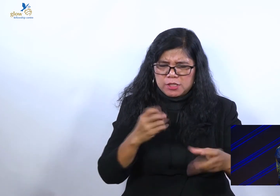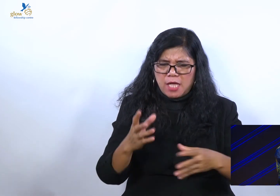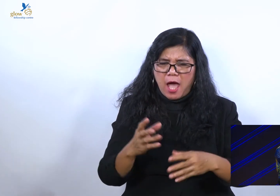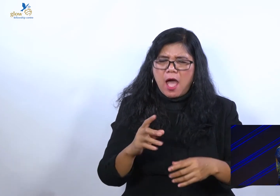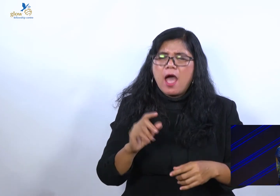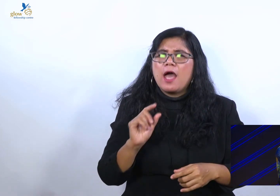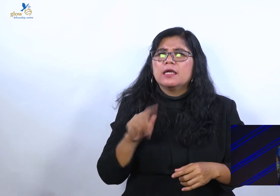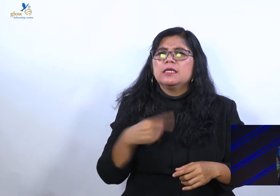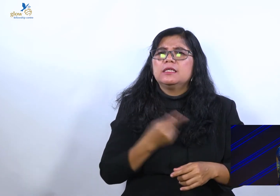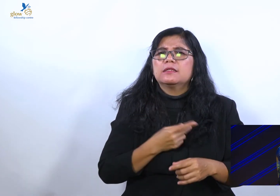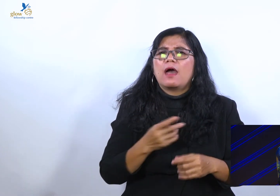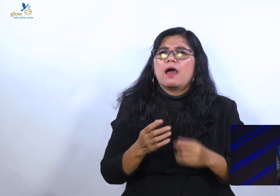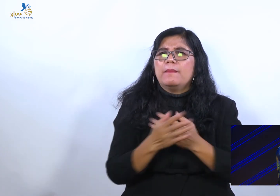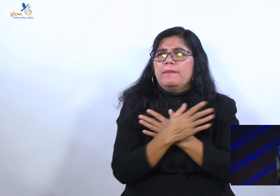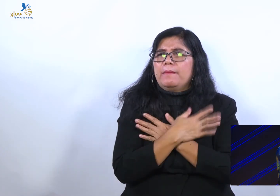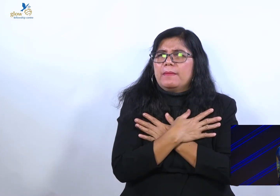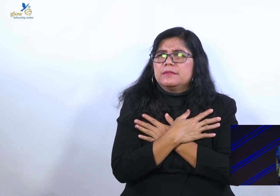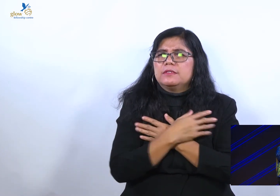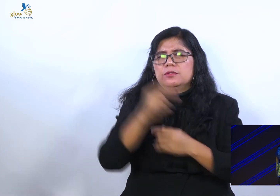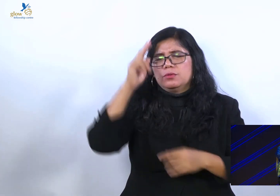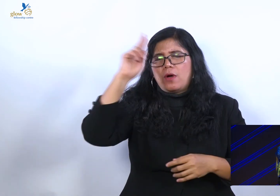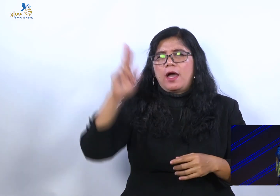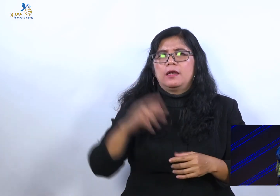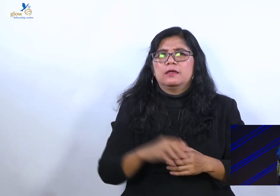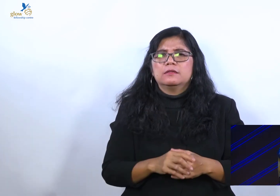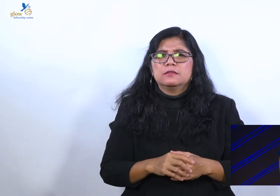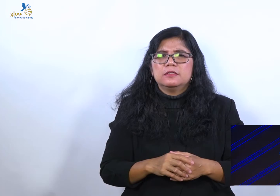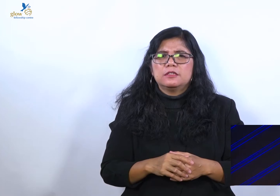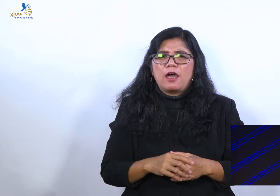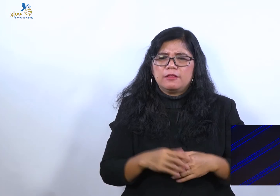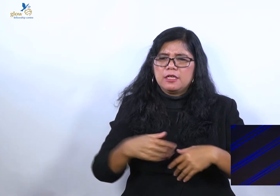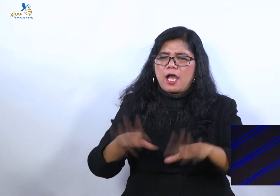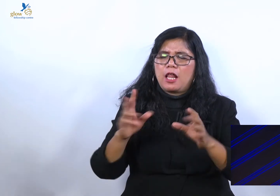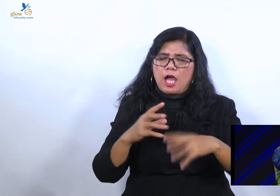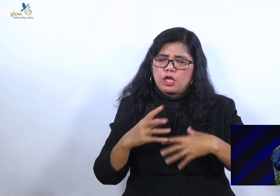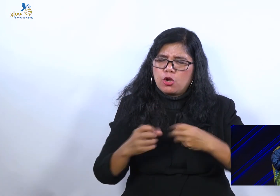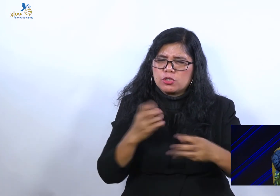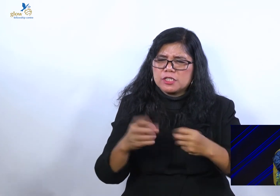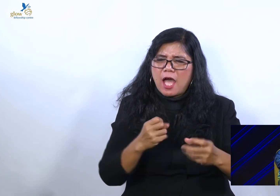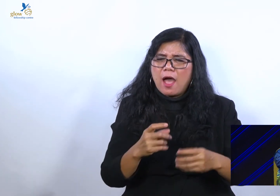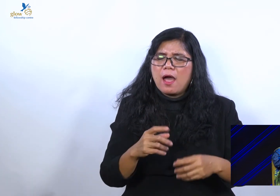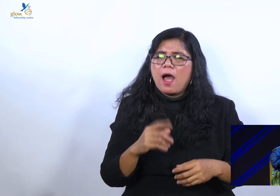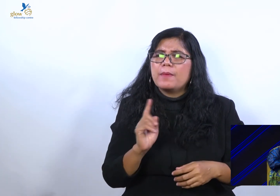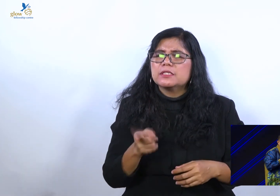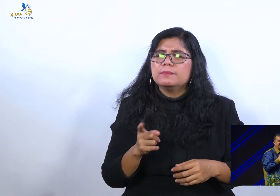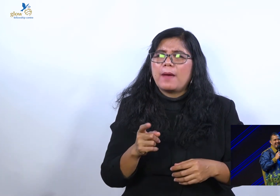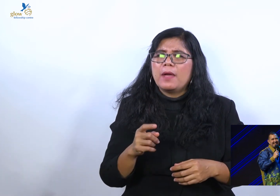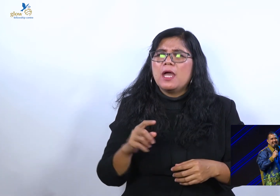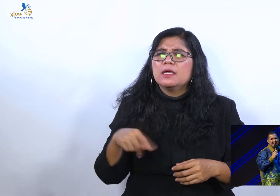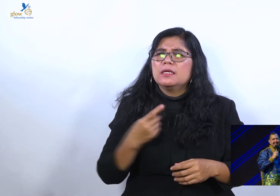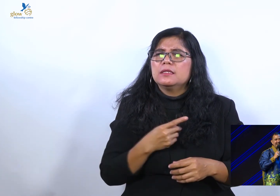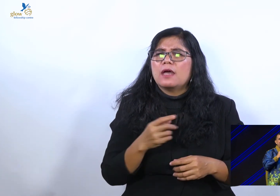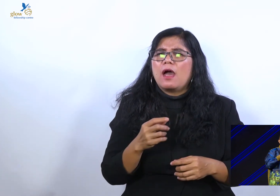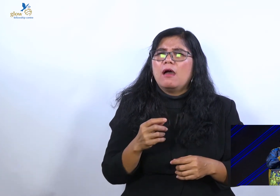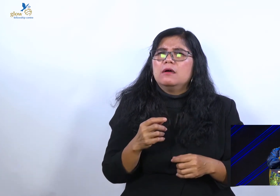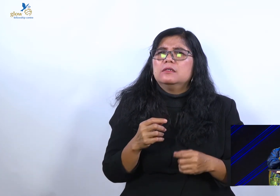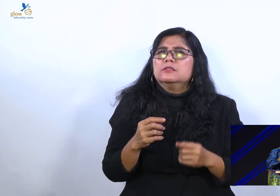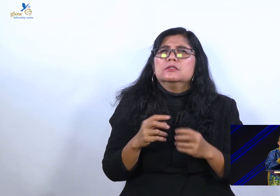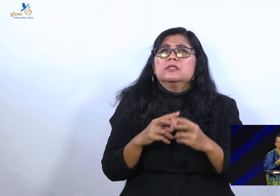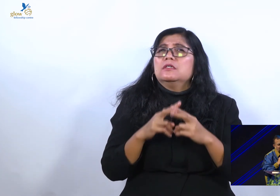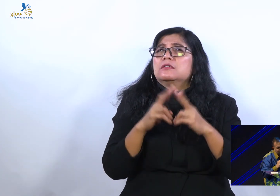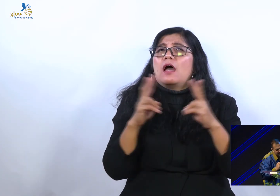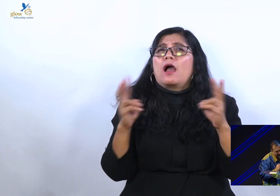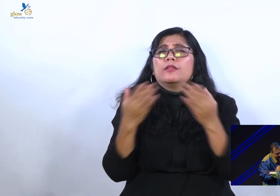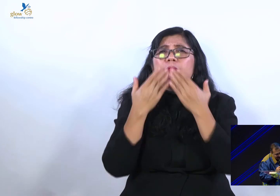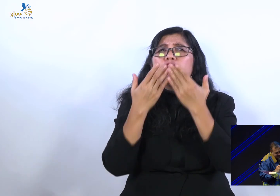gak tahan akan kasihnya. Dan kalau kita menyadari kasih. Aduh kita gak bisa bersungut-sungut. Bu, kenapa seorang